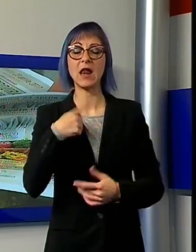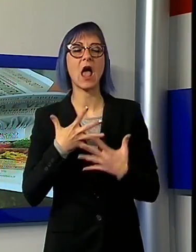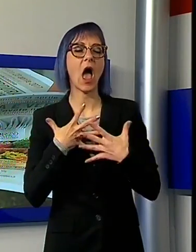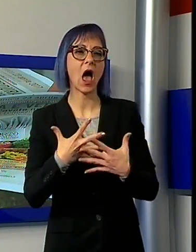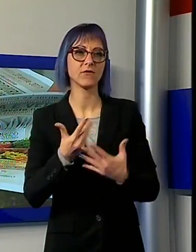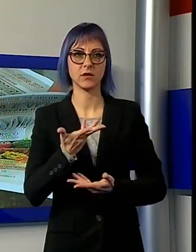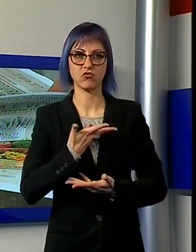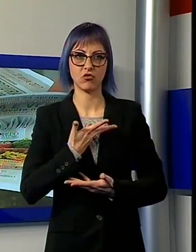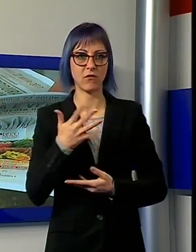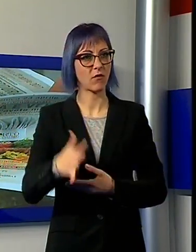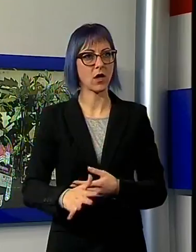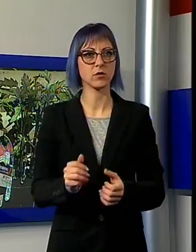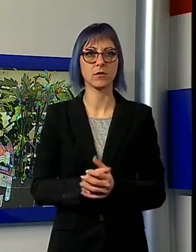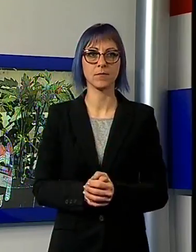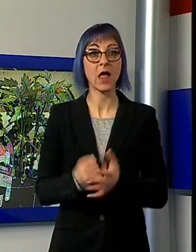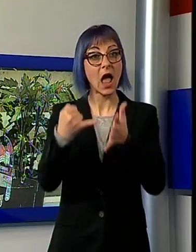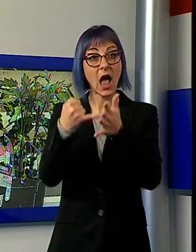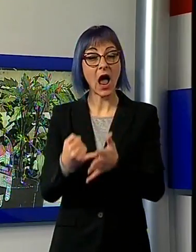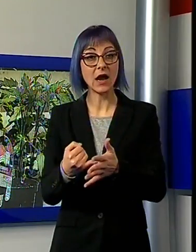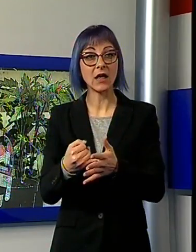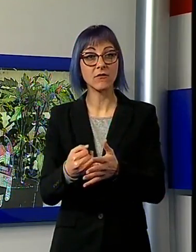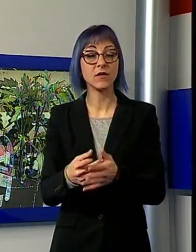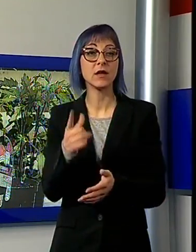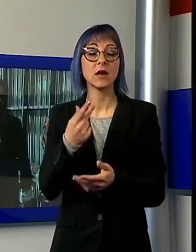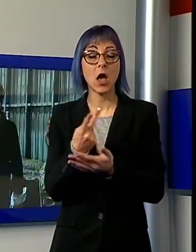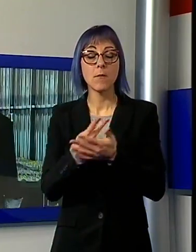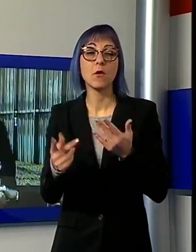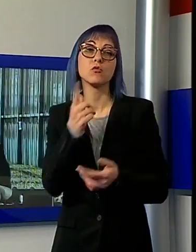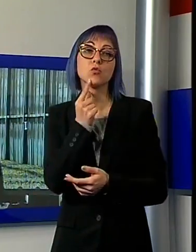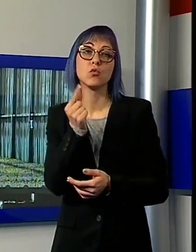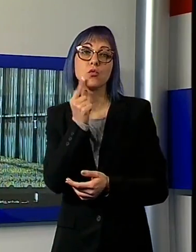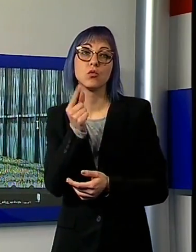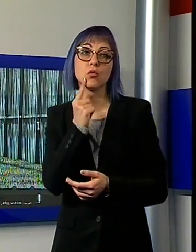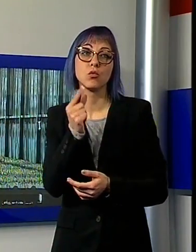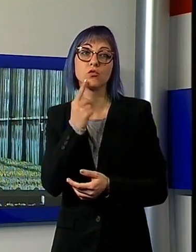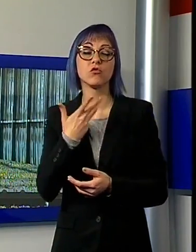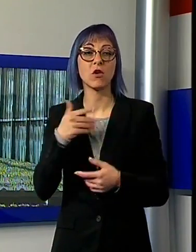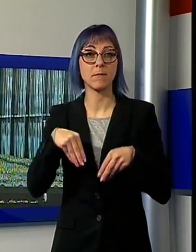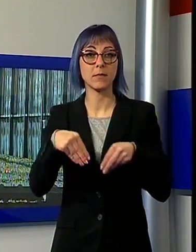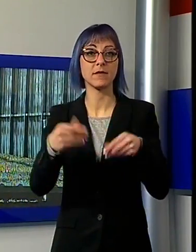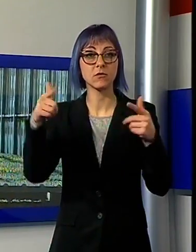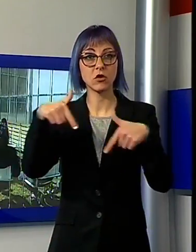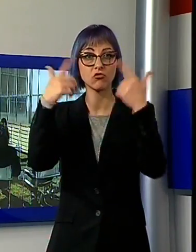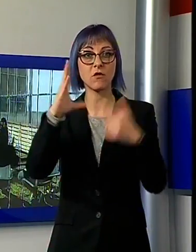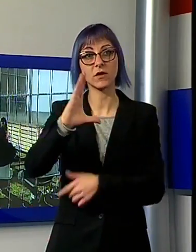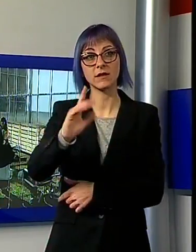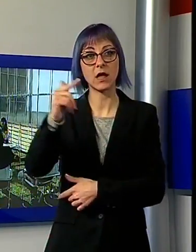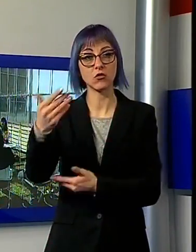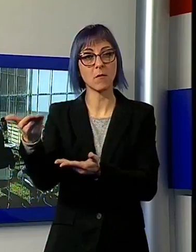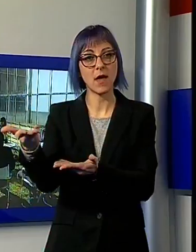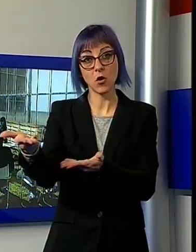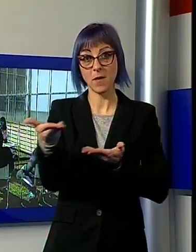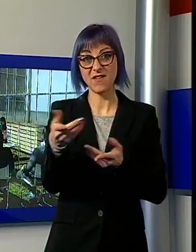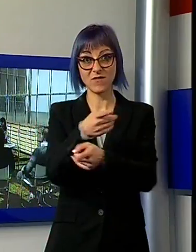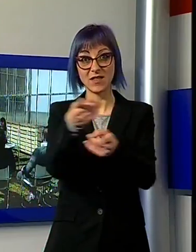termine del talk show via alle degustazioni preparate dallo chef stellato Cristiano Tomei che invita così ad una